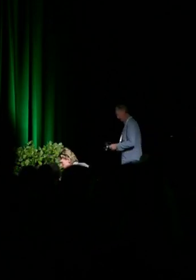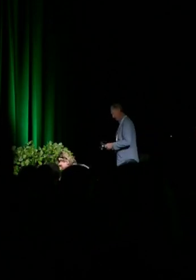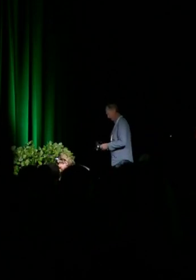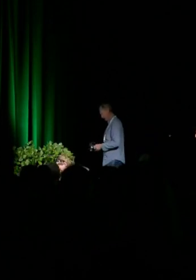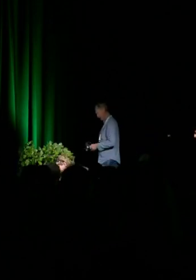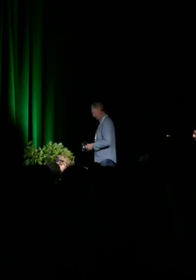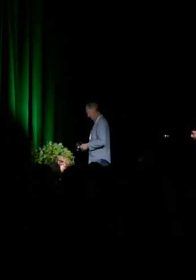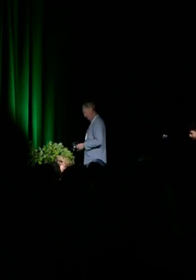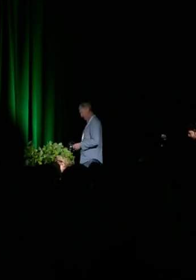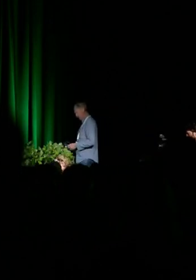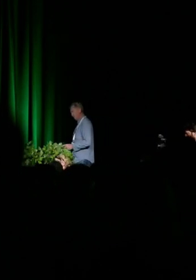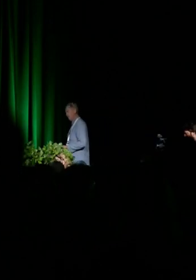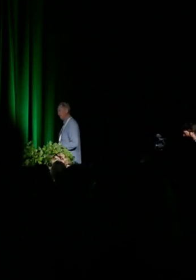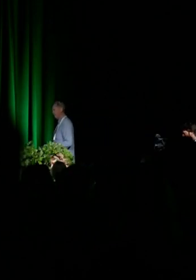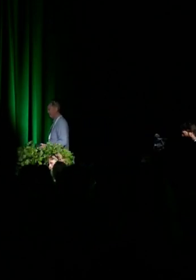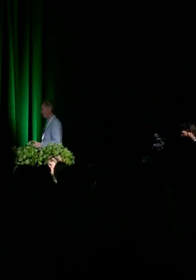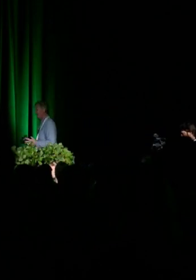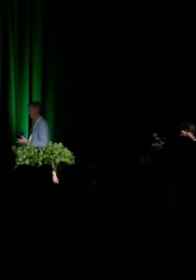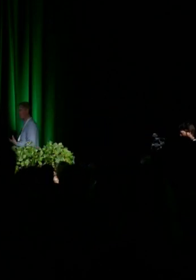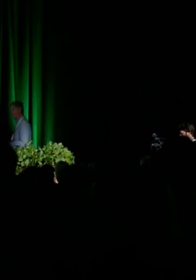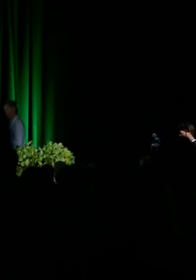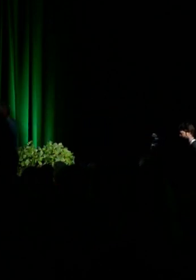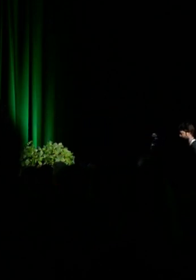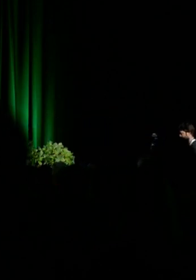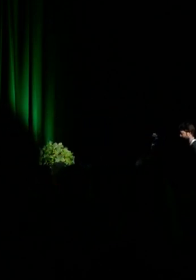flere grønne folk enn vi kanskje noen gang har vært.